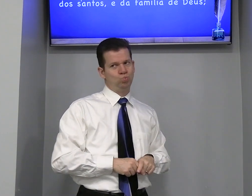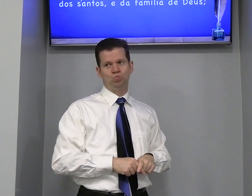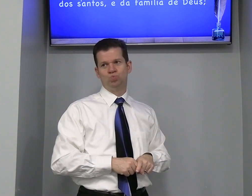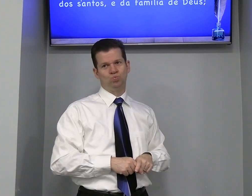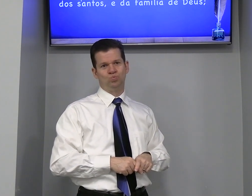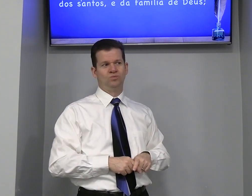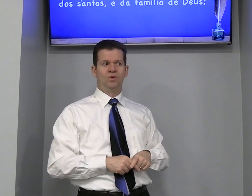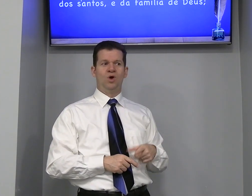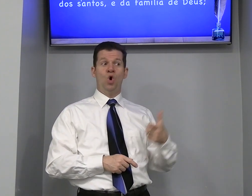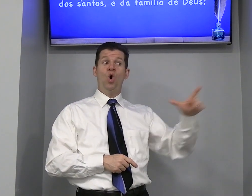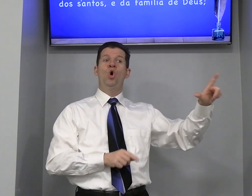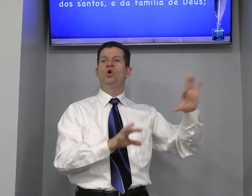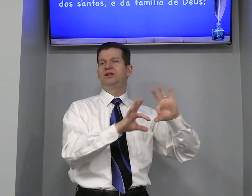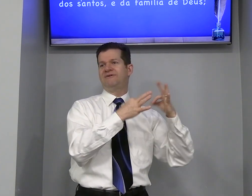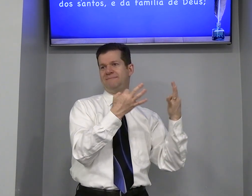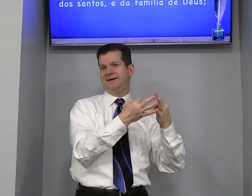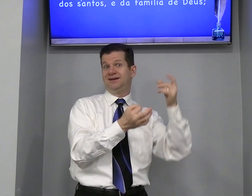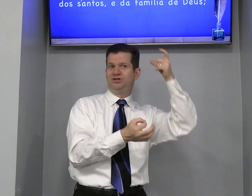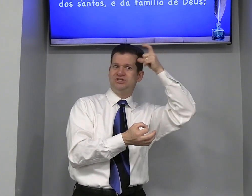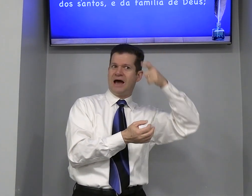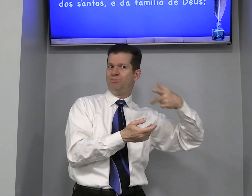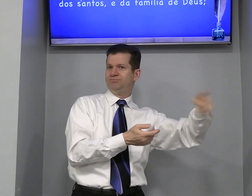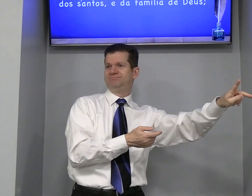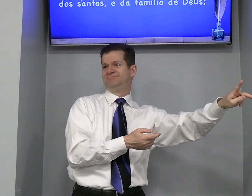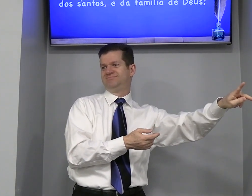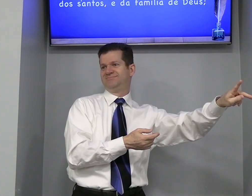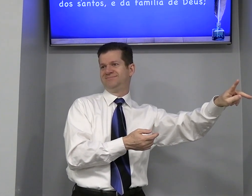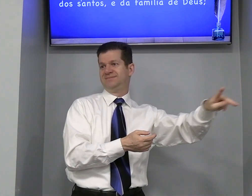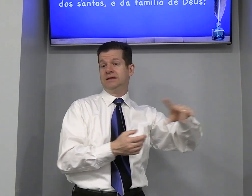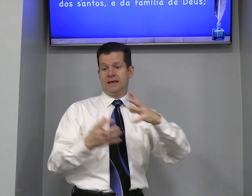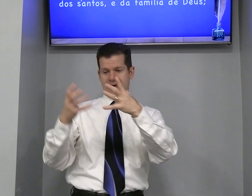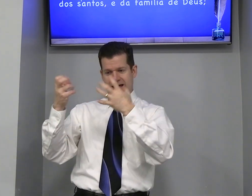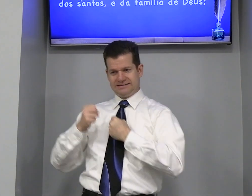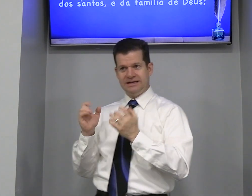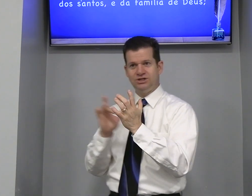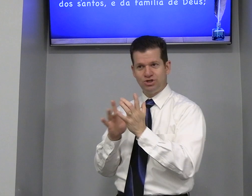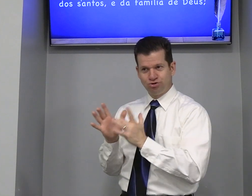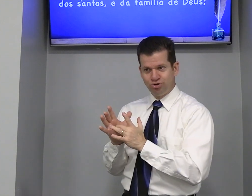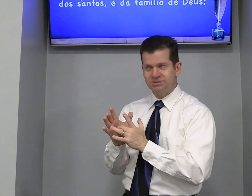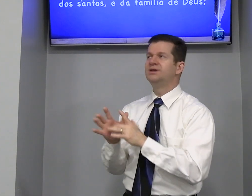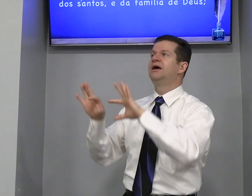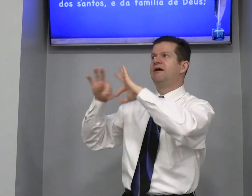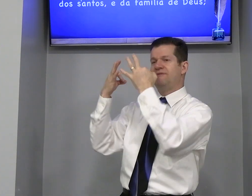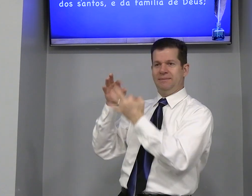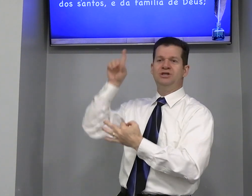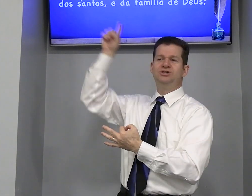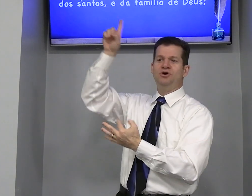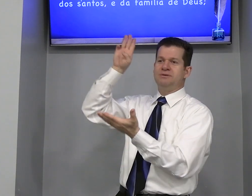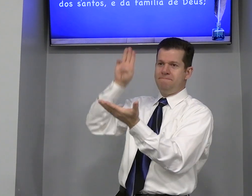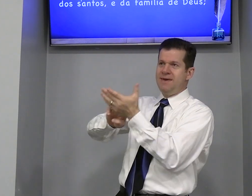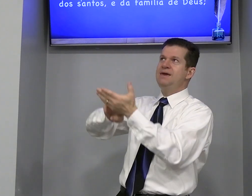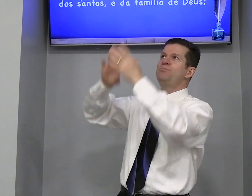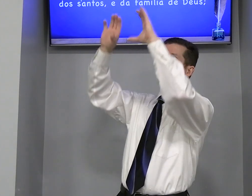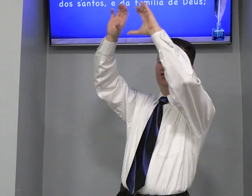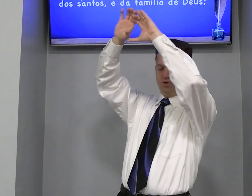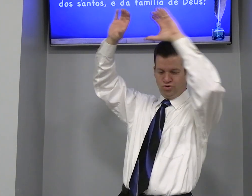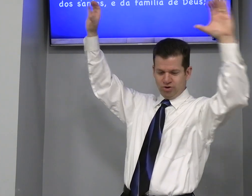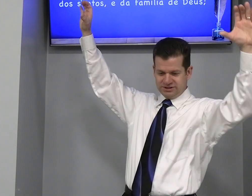Outra família Diabo Aceita Jesus Família de Deus É membro Do